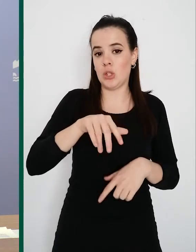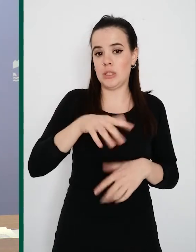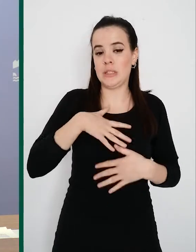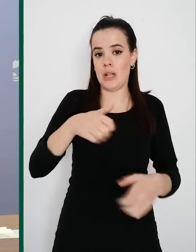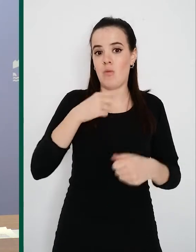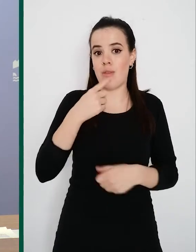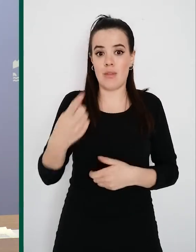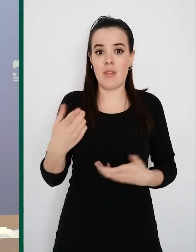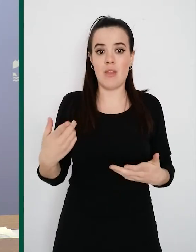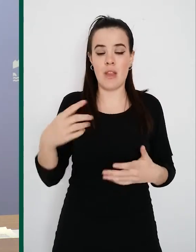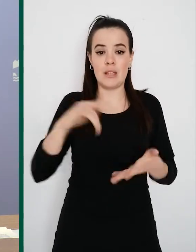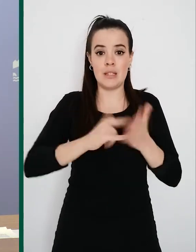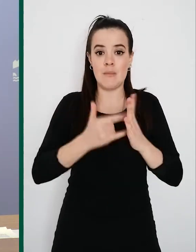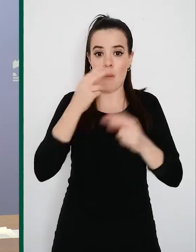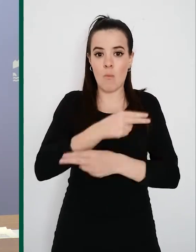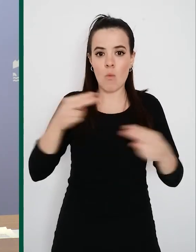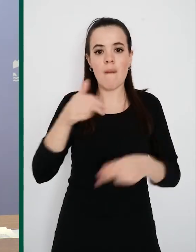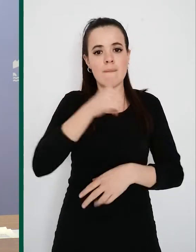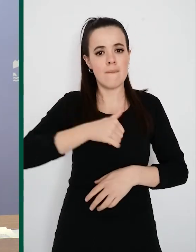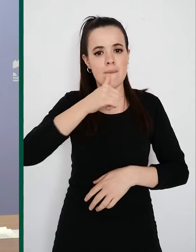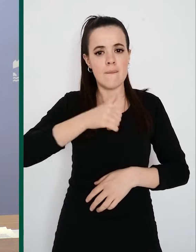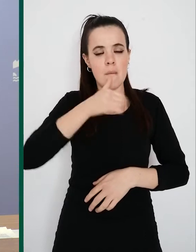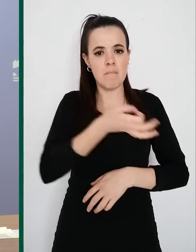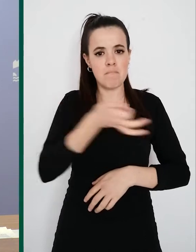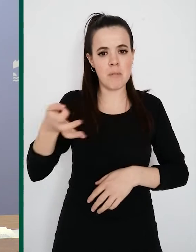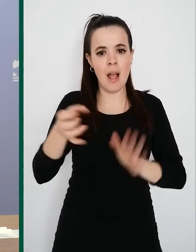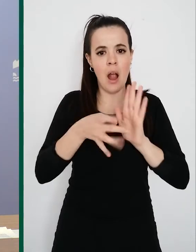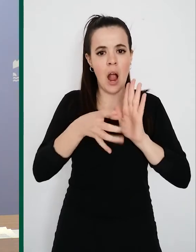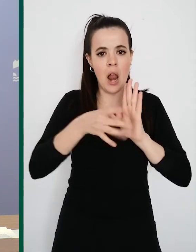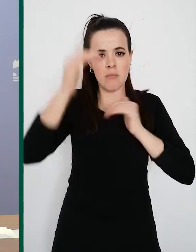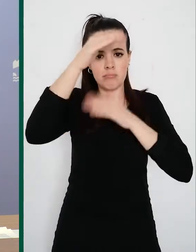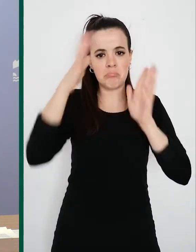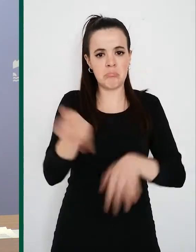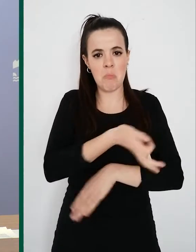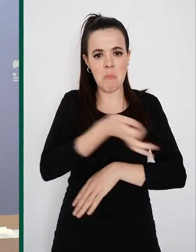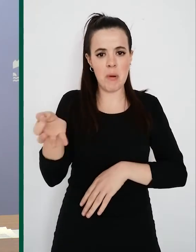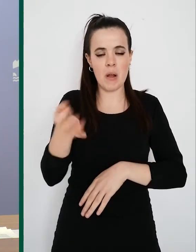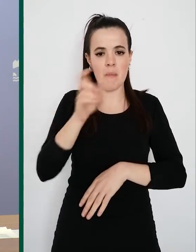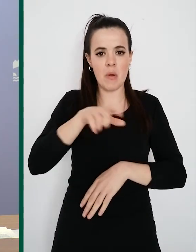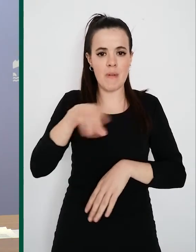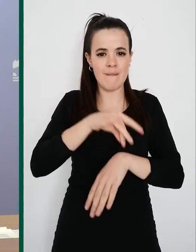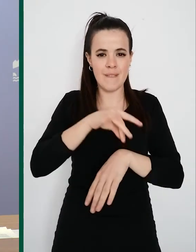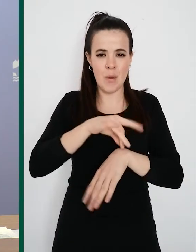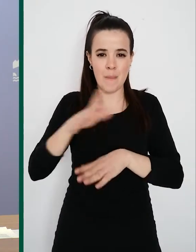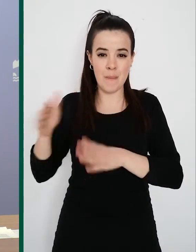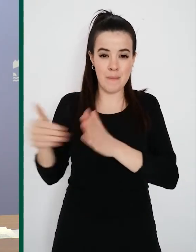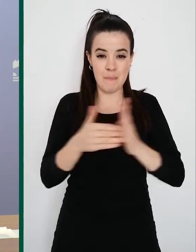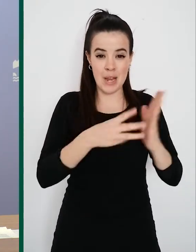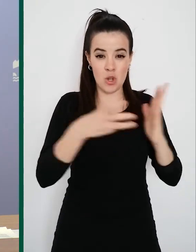músculo para absorber y para prestar la mejor calidad asistencial a los más de 1.800 casos